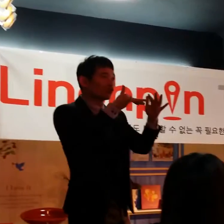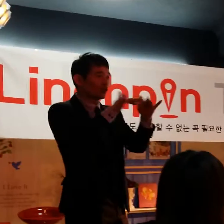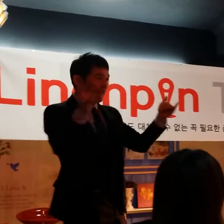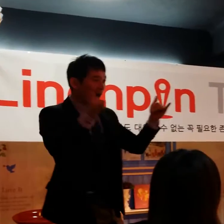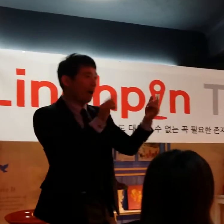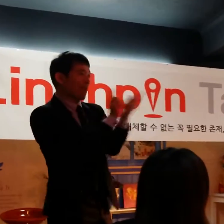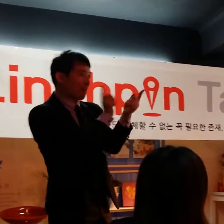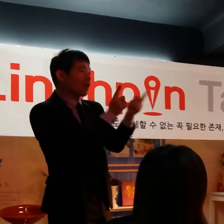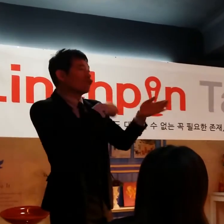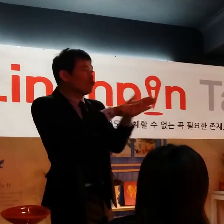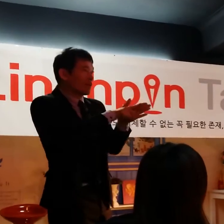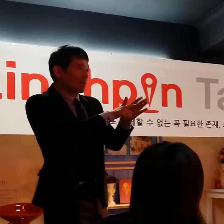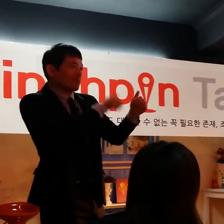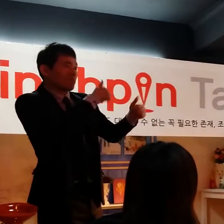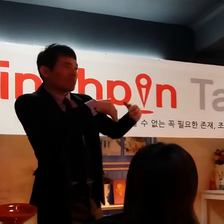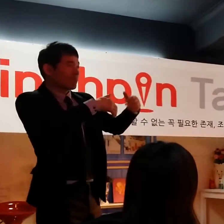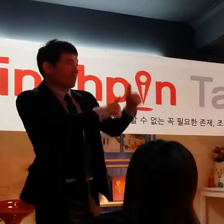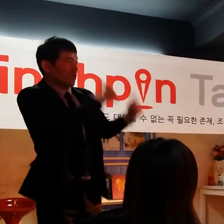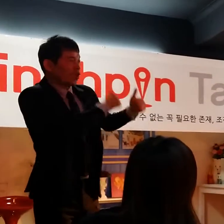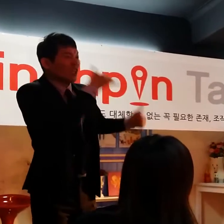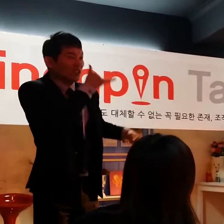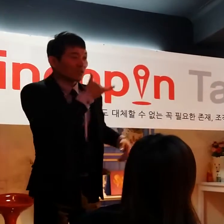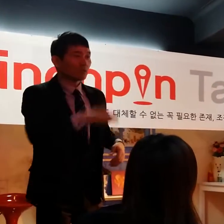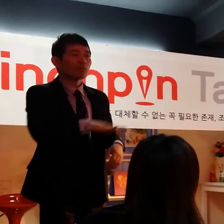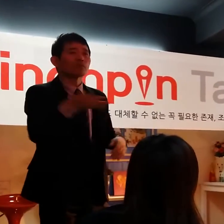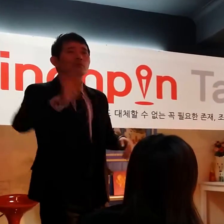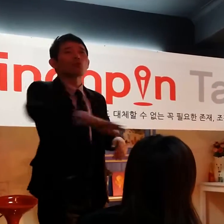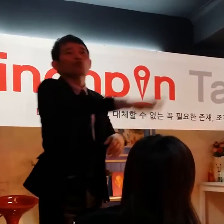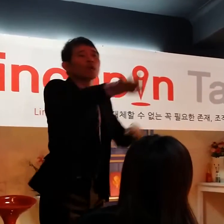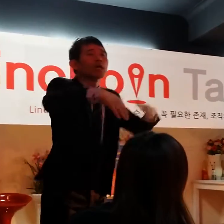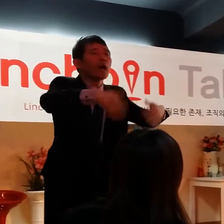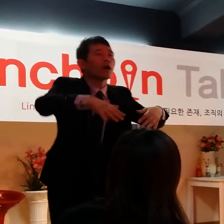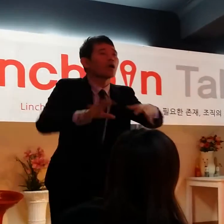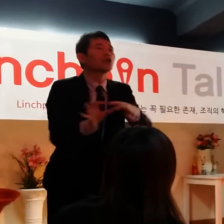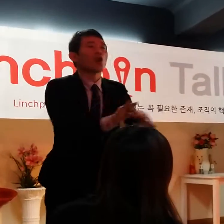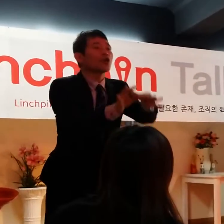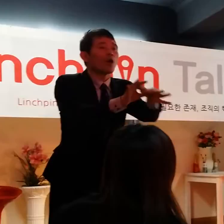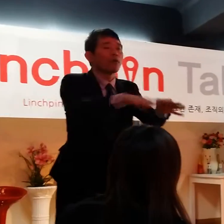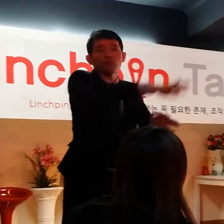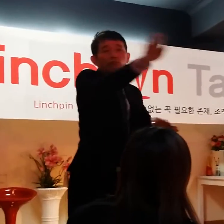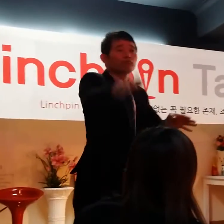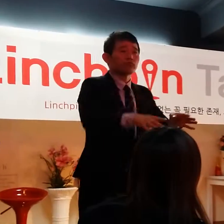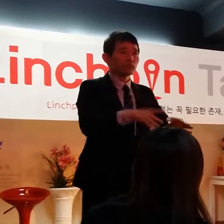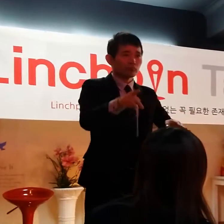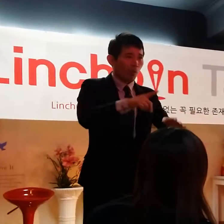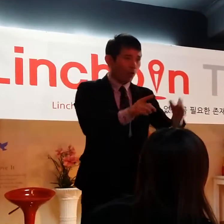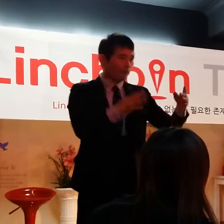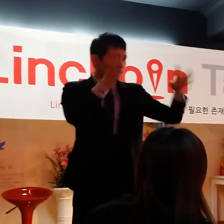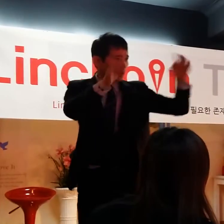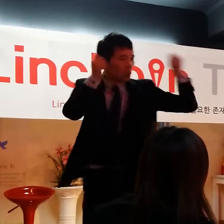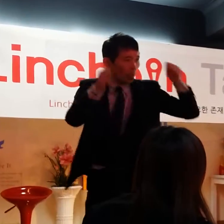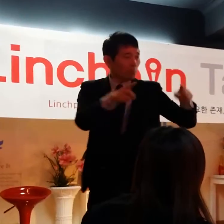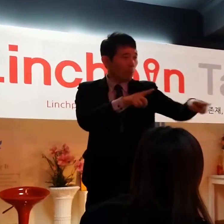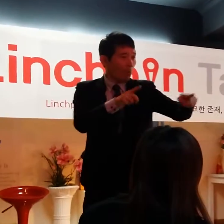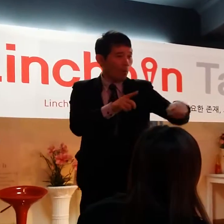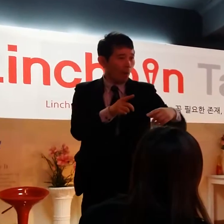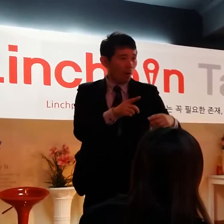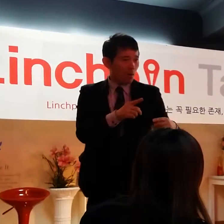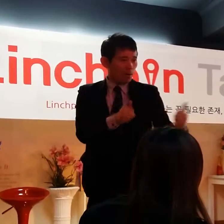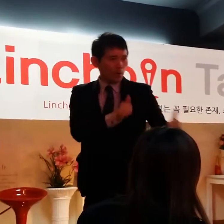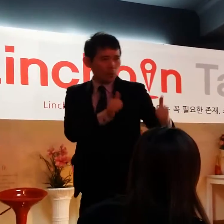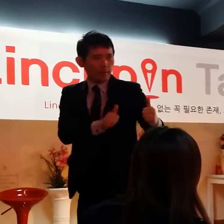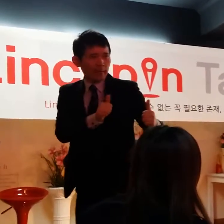그런데 약한 연결고리에서는 우리가 오늘 명함 주고받았는데 황 대표 이런이런 소프트를 좀 받고 싶은데 좀 도와줄래? 했을 때